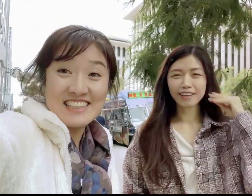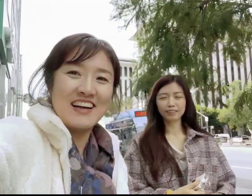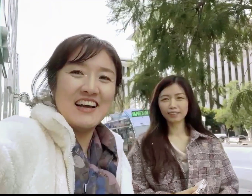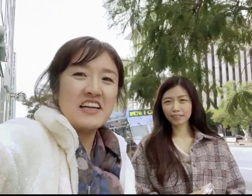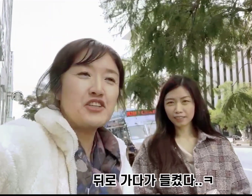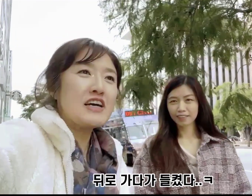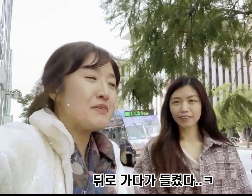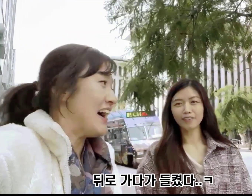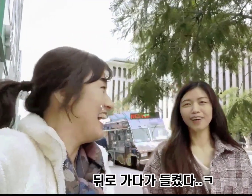뒤로 가지마